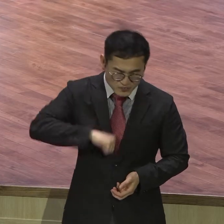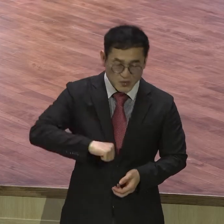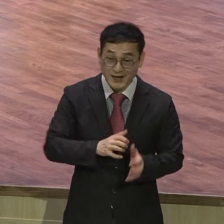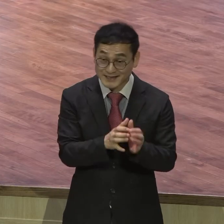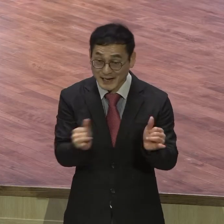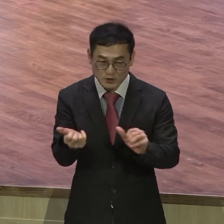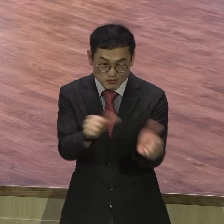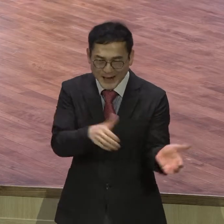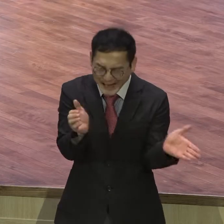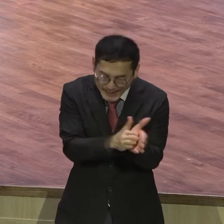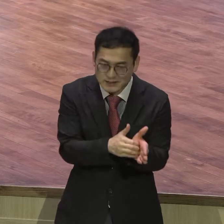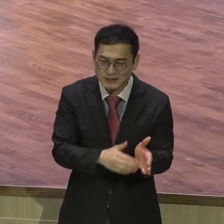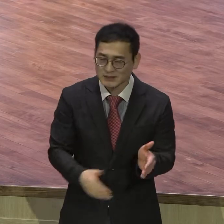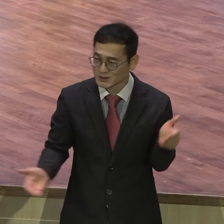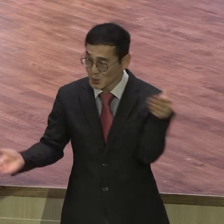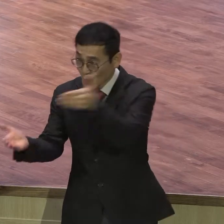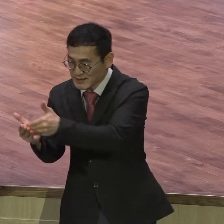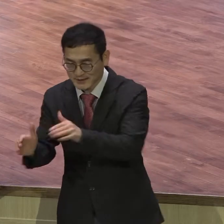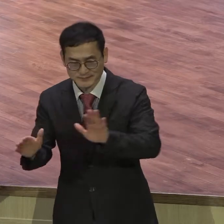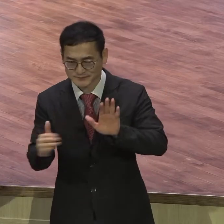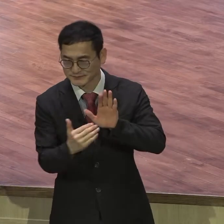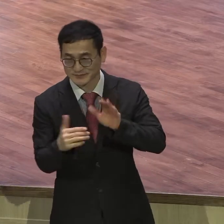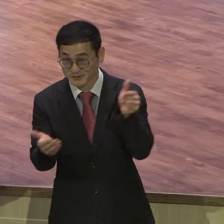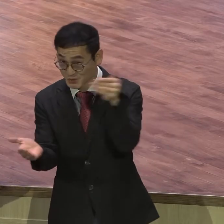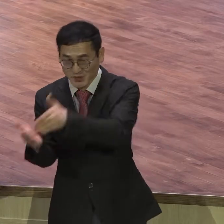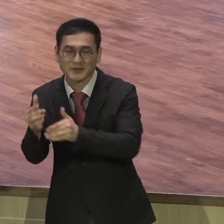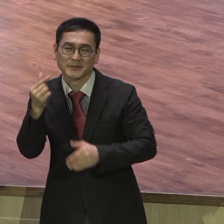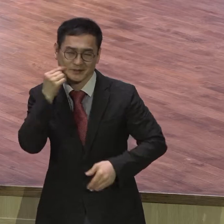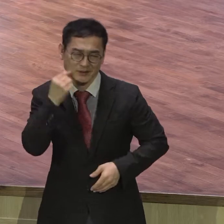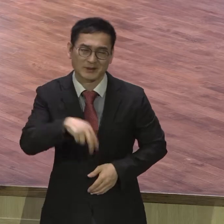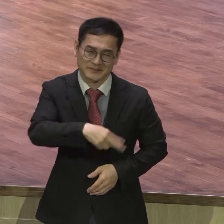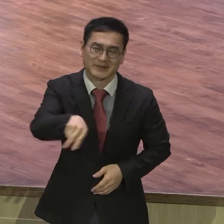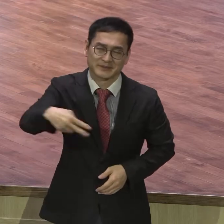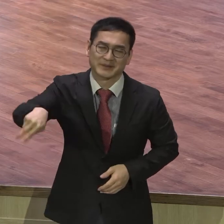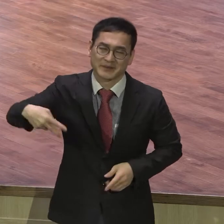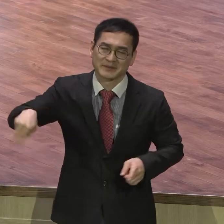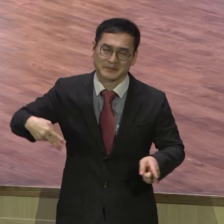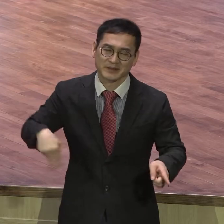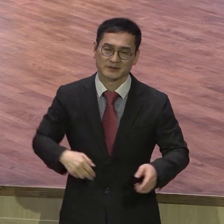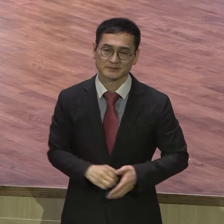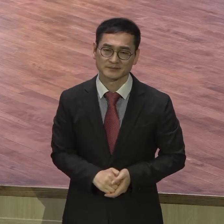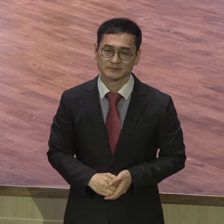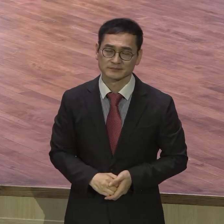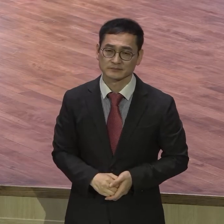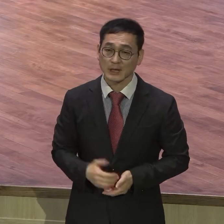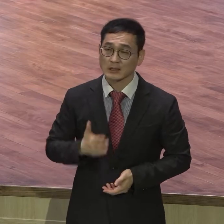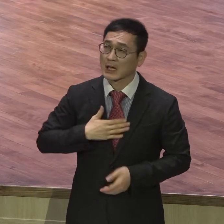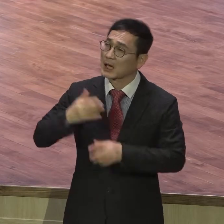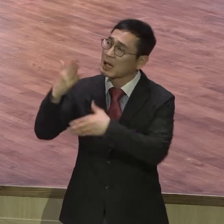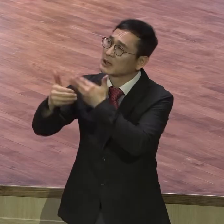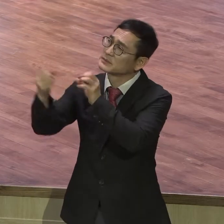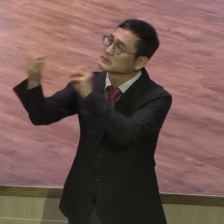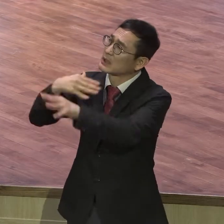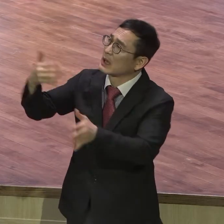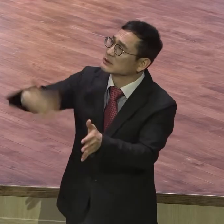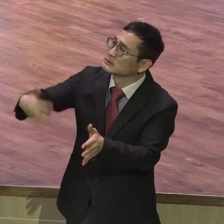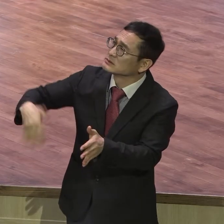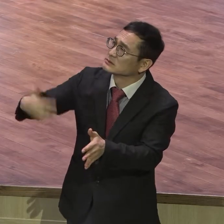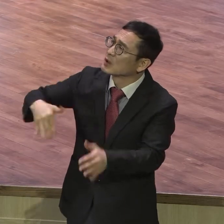여러분 가운데 왜 나는 응답을 못 받고 있냐 그렇게 생각하는 분 있을 거예요. 나는